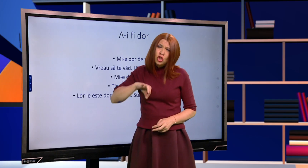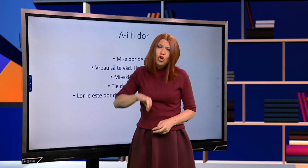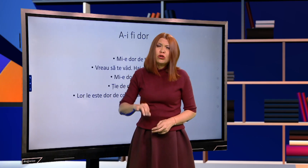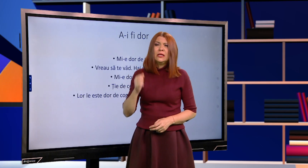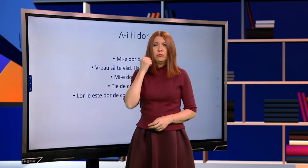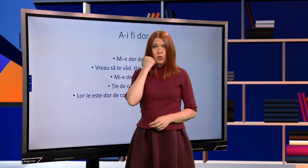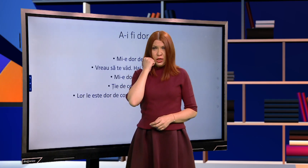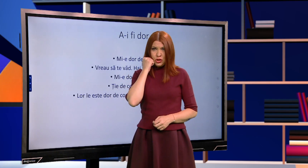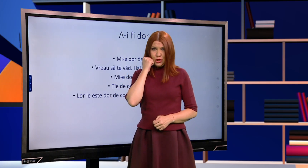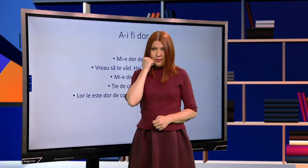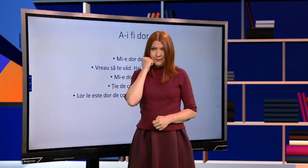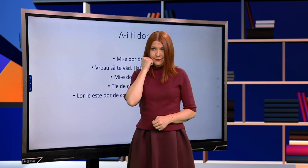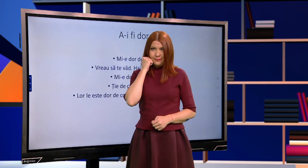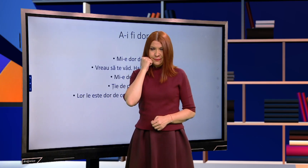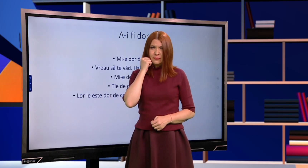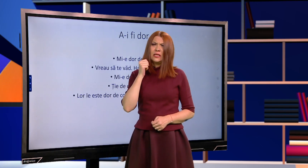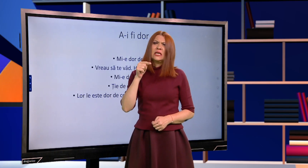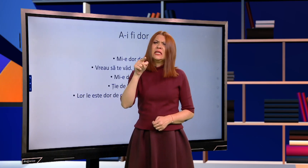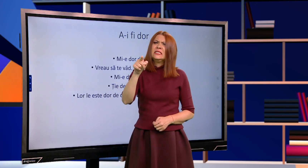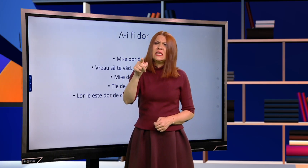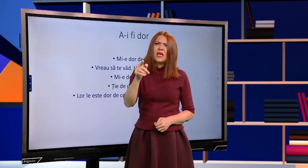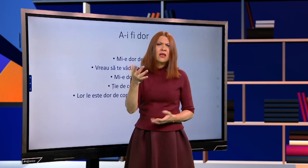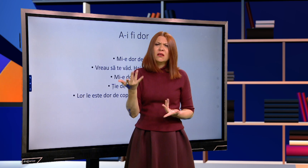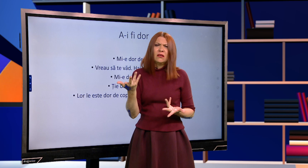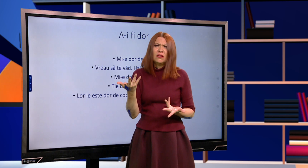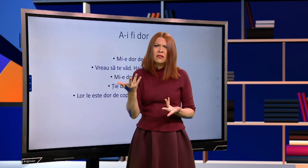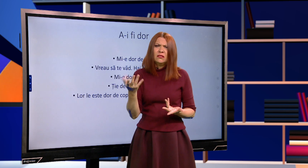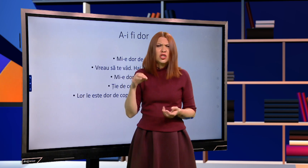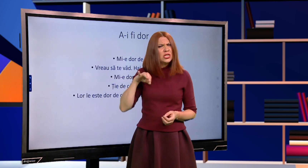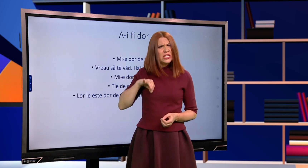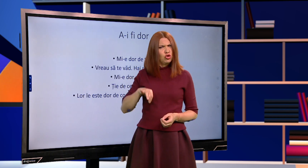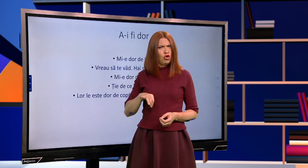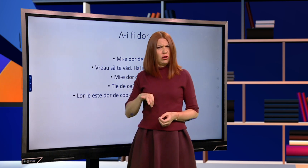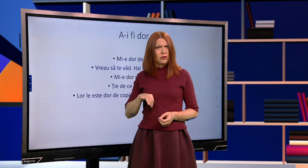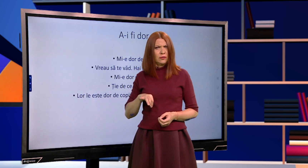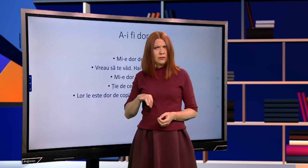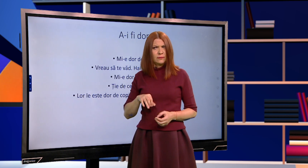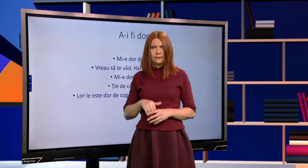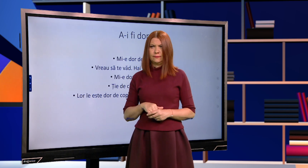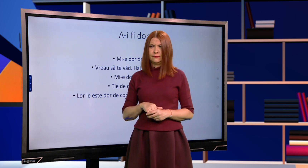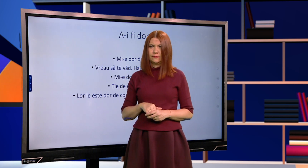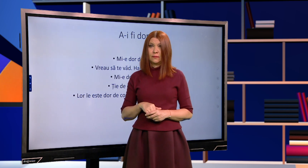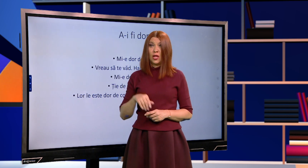Mi-e dor de bunici. Ție, de ce ți-e dor?